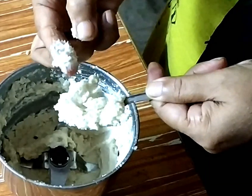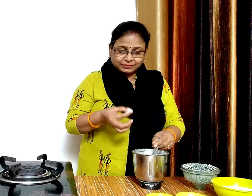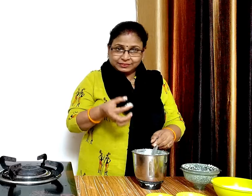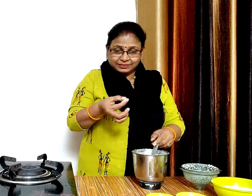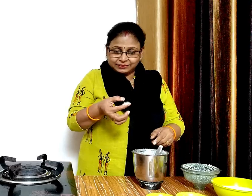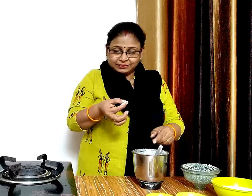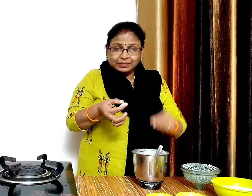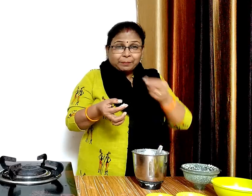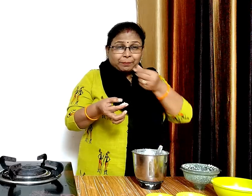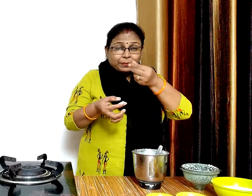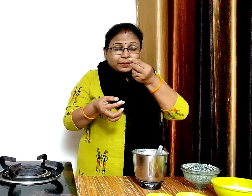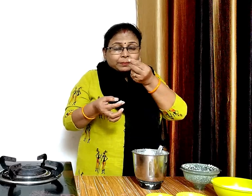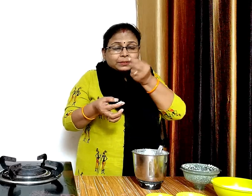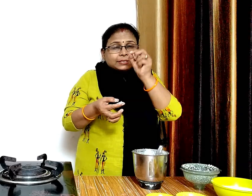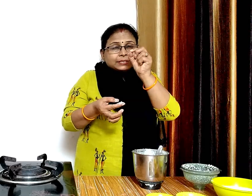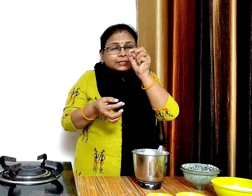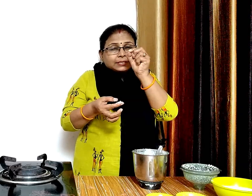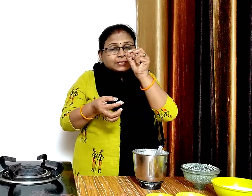देखे आप इसे इतना दरदरा पीस लेंगे